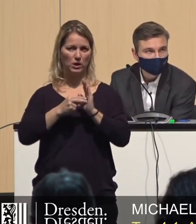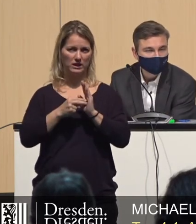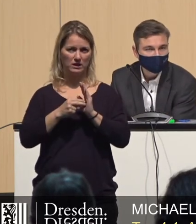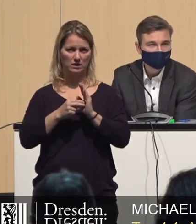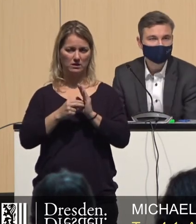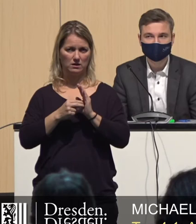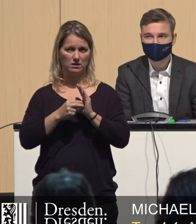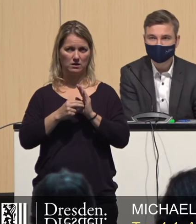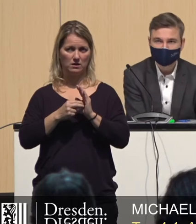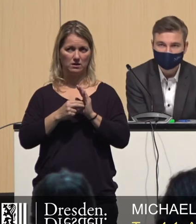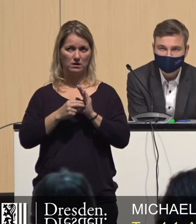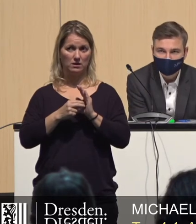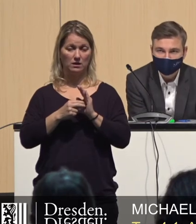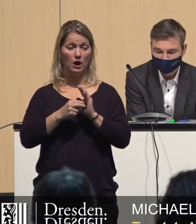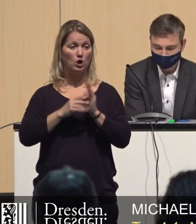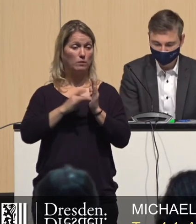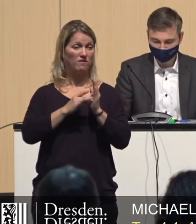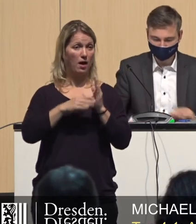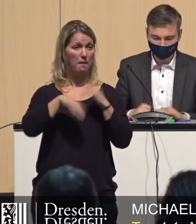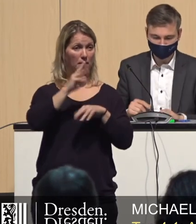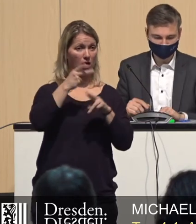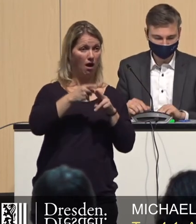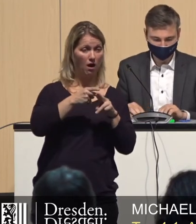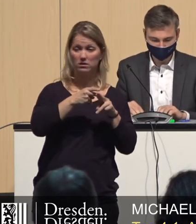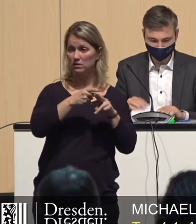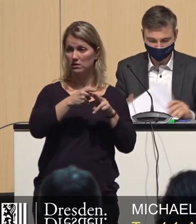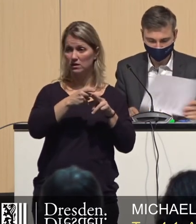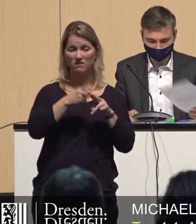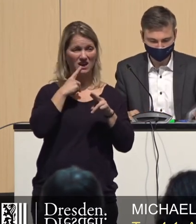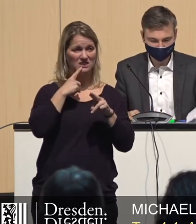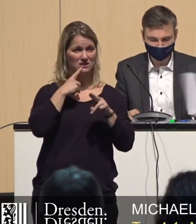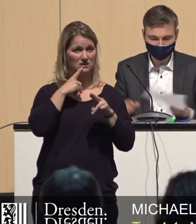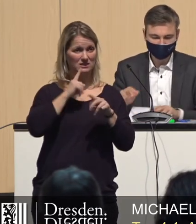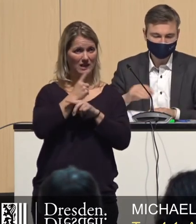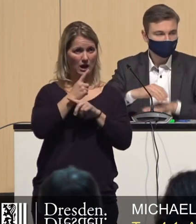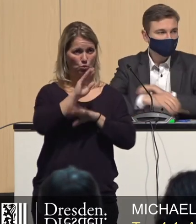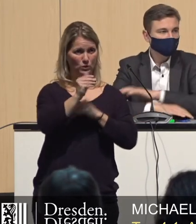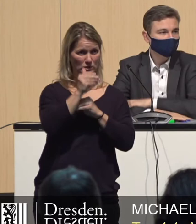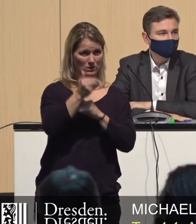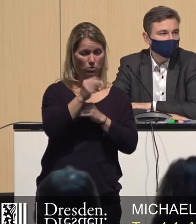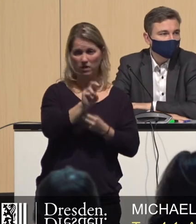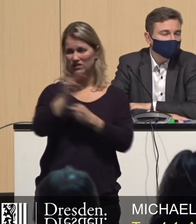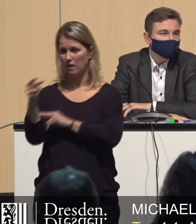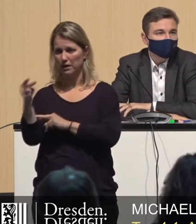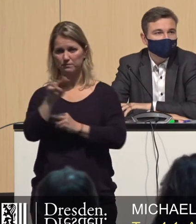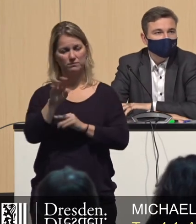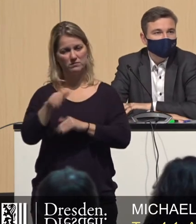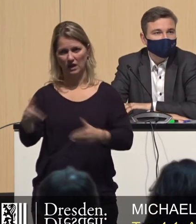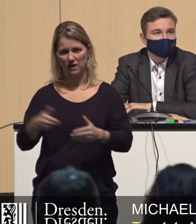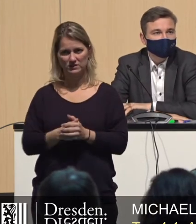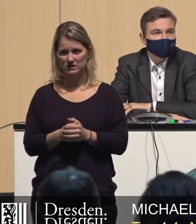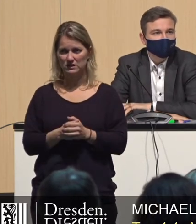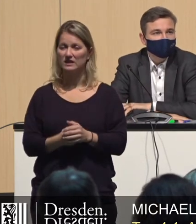Wechselspielen wechselnder Mehrheiten in kurzfristigen Zeiten ausgesetzt sein. Das Wichtigste in der Baupolitik ist